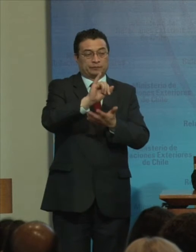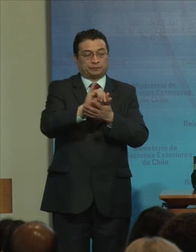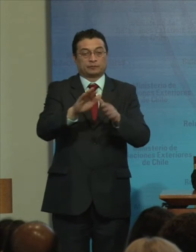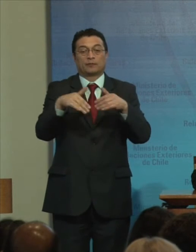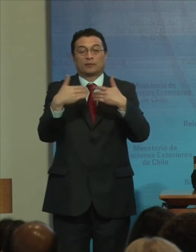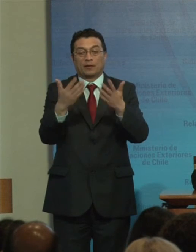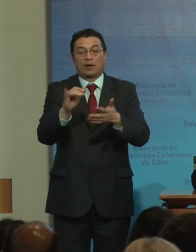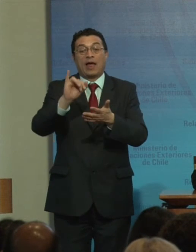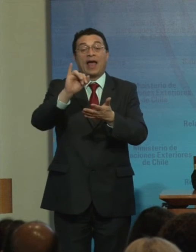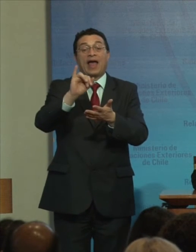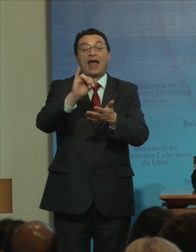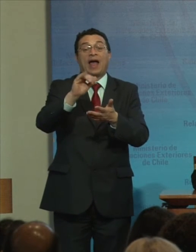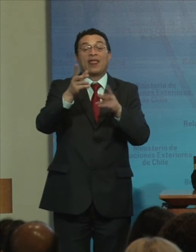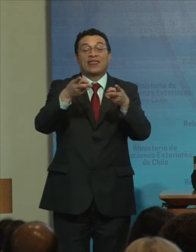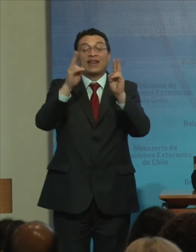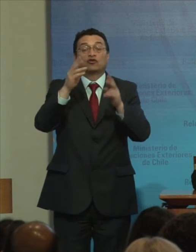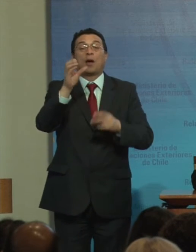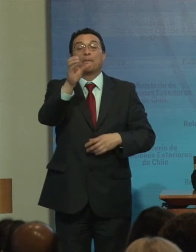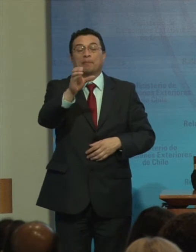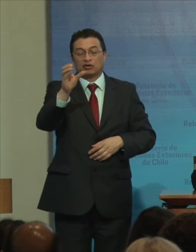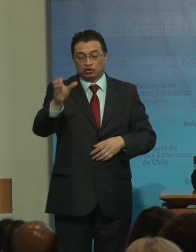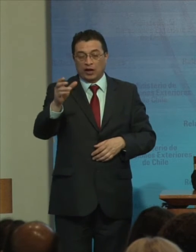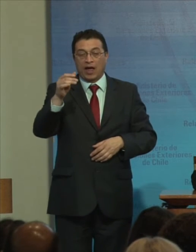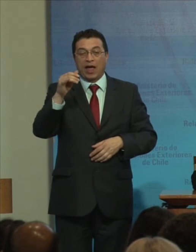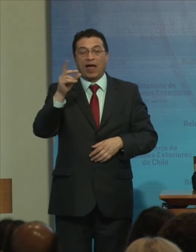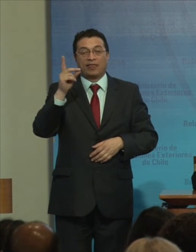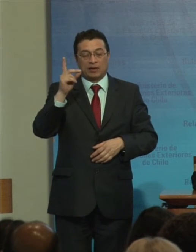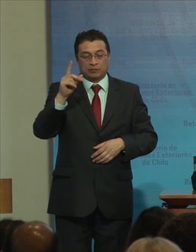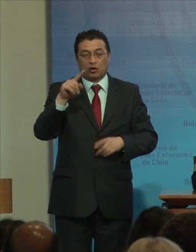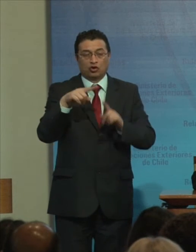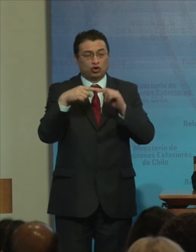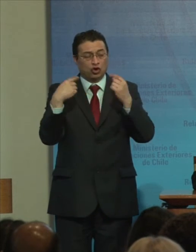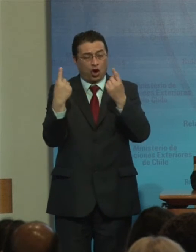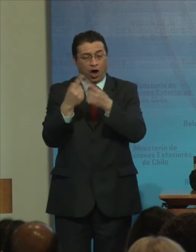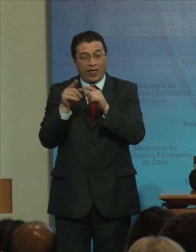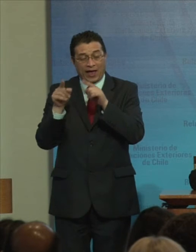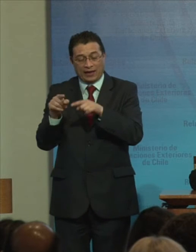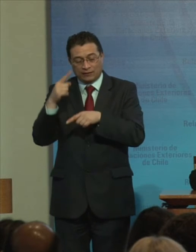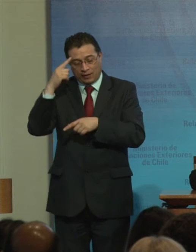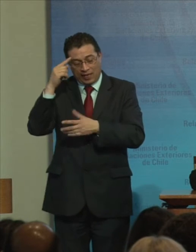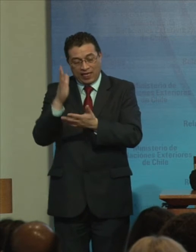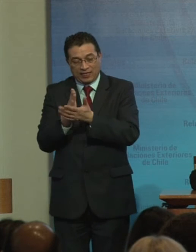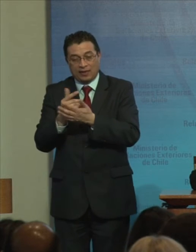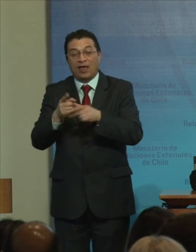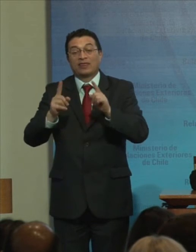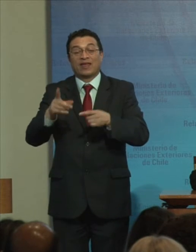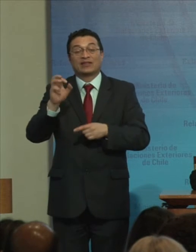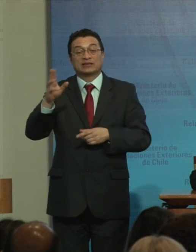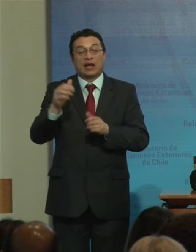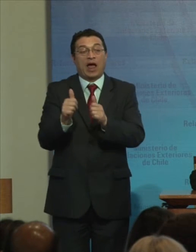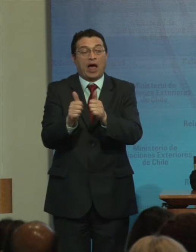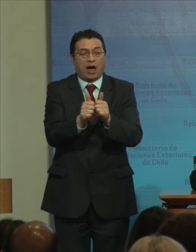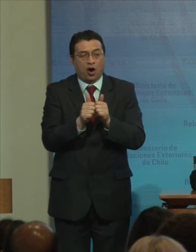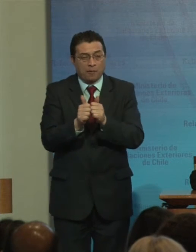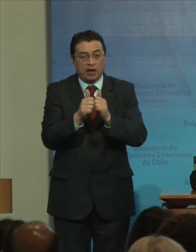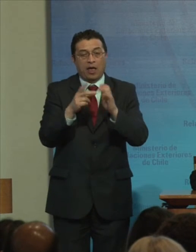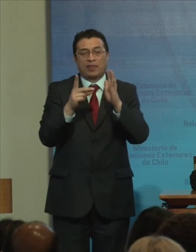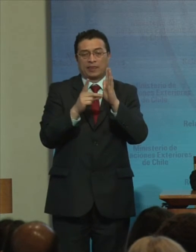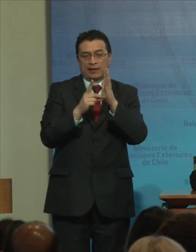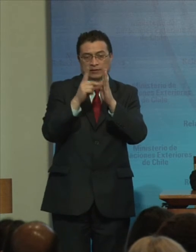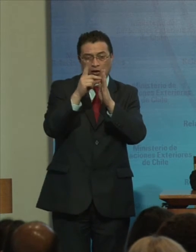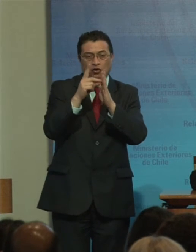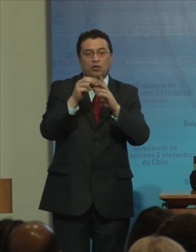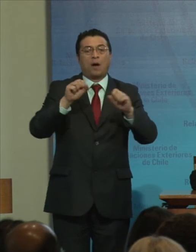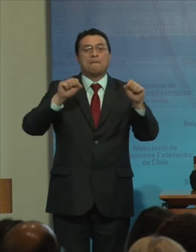derechos De la persona Con discapacidad Todas estas iniciativas Deben ser acompañadas Con el desarrollo